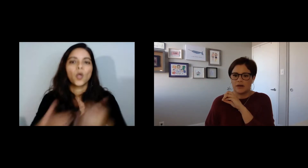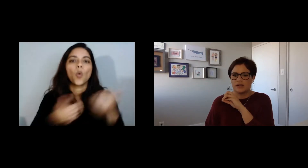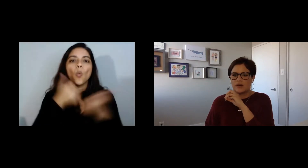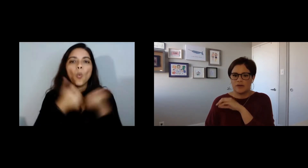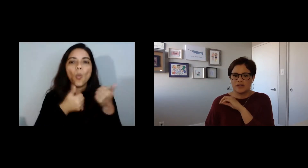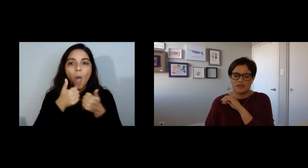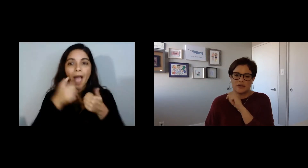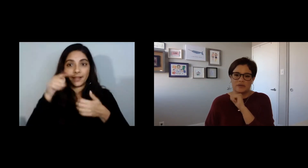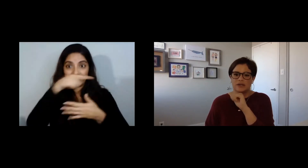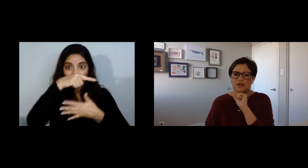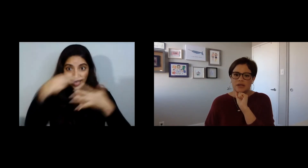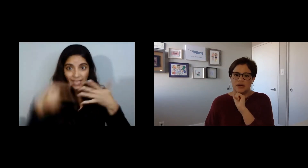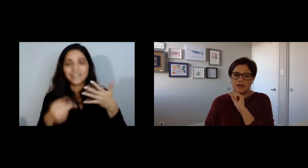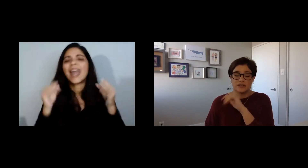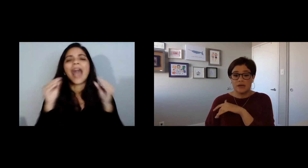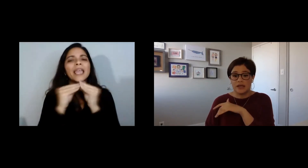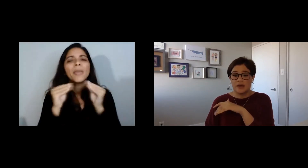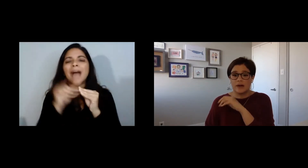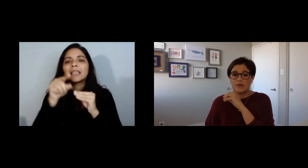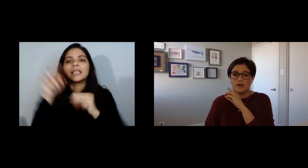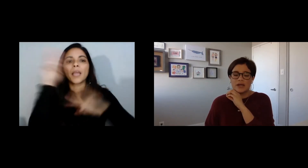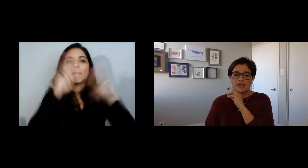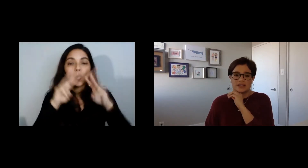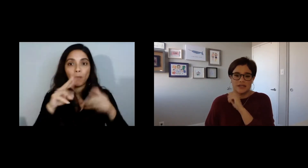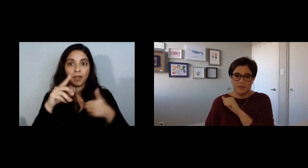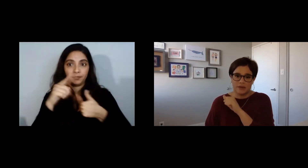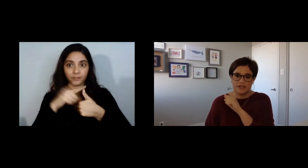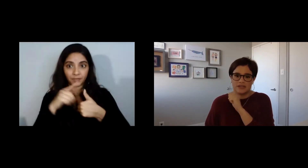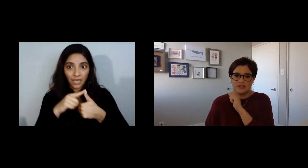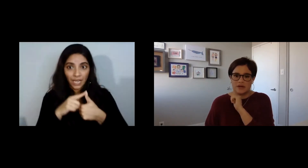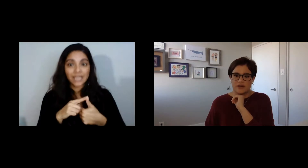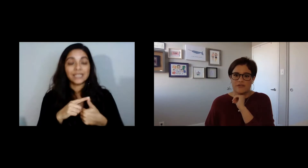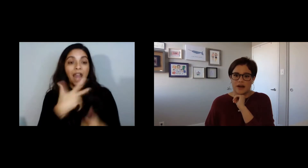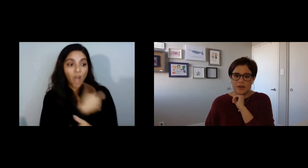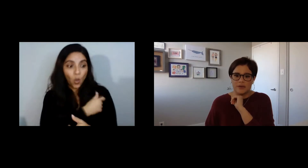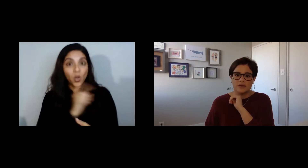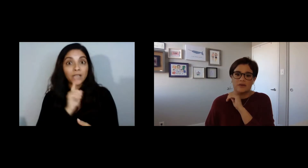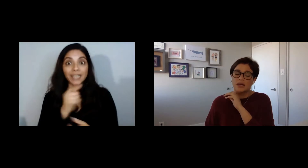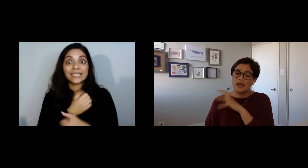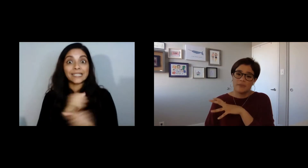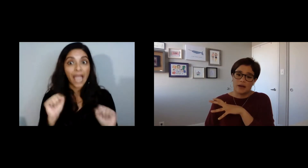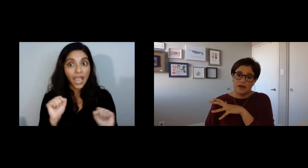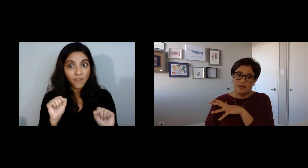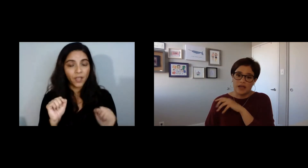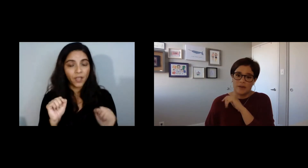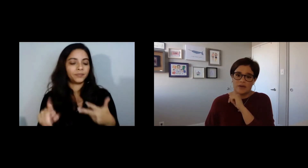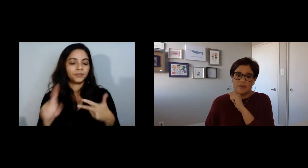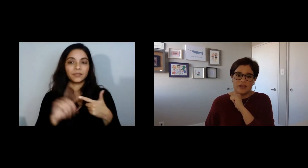ti o a tu comunidad sobre las vacunas de COVID-19 la seguridad de las vacunas que se desarrollaron rápido que